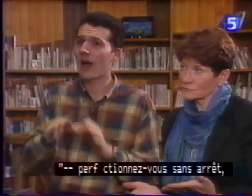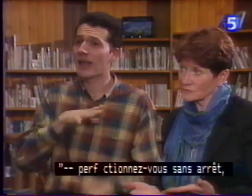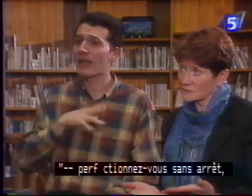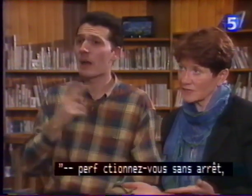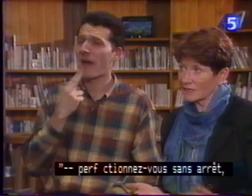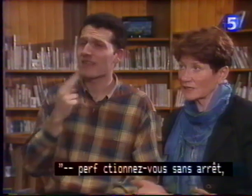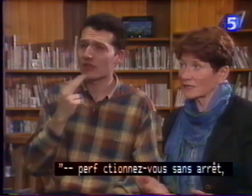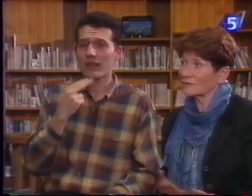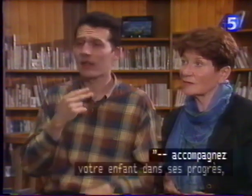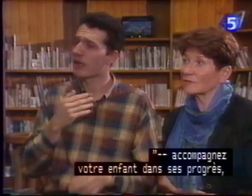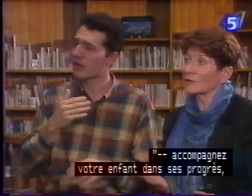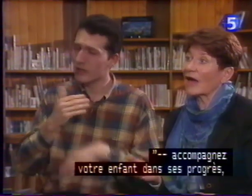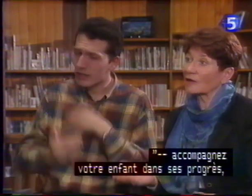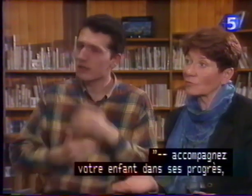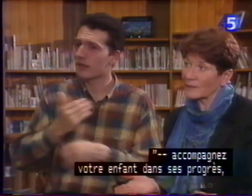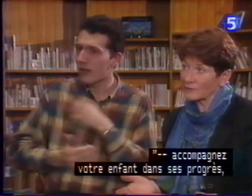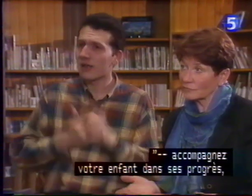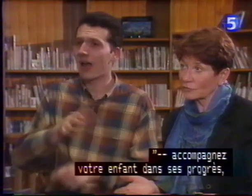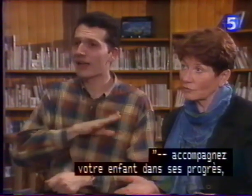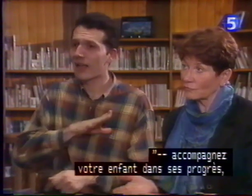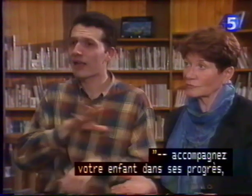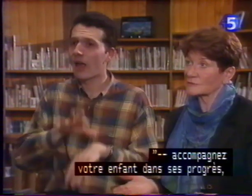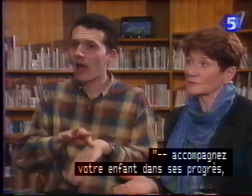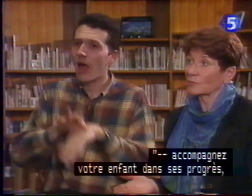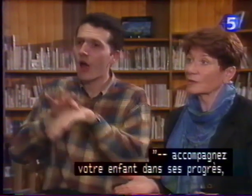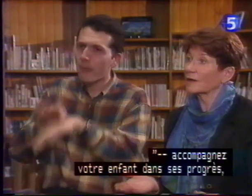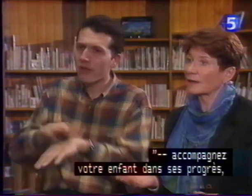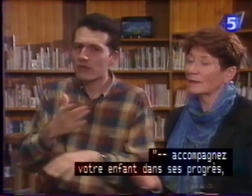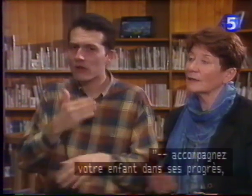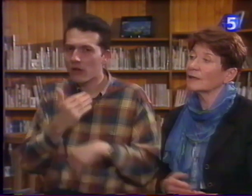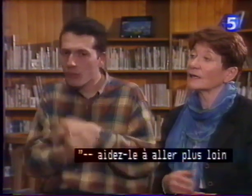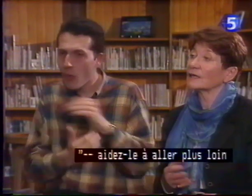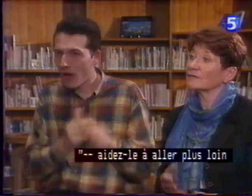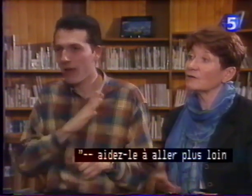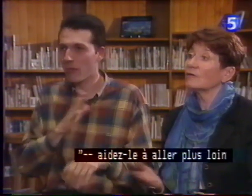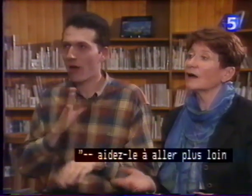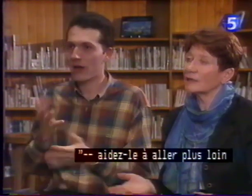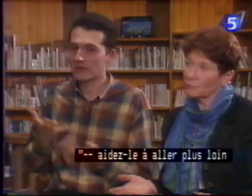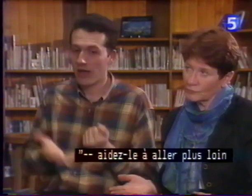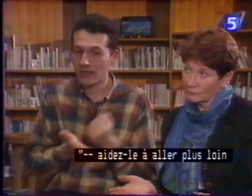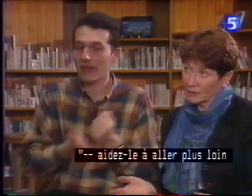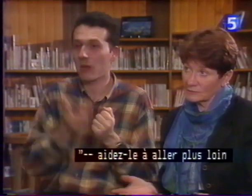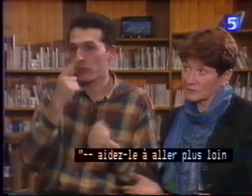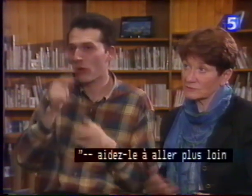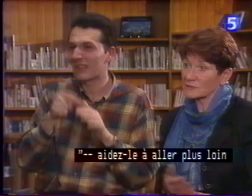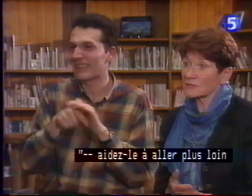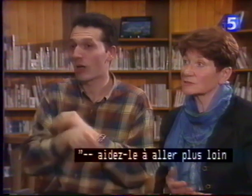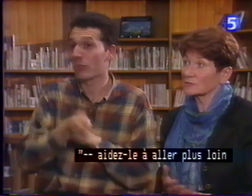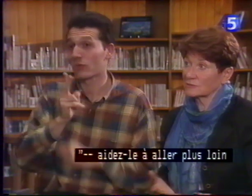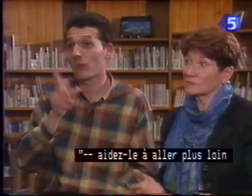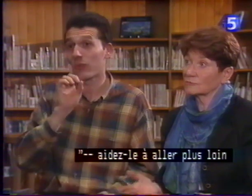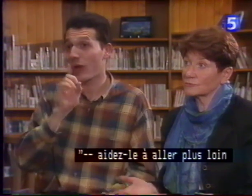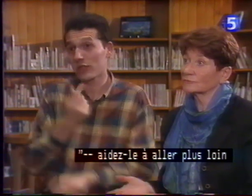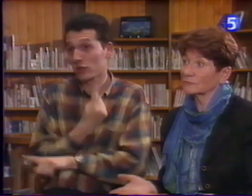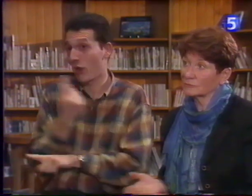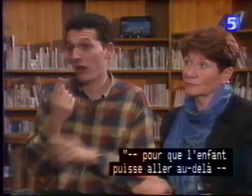arrêt, accompagnez votre enfant dans ses progrès, aidez-le à aller plus loin parce que c'est la seule solution pour que